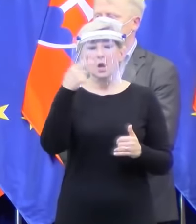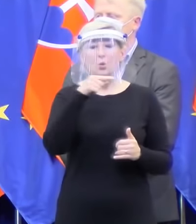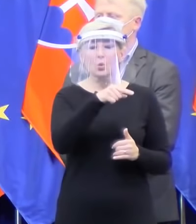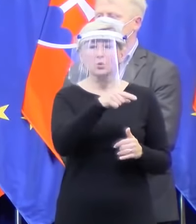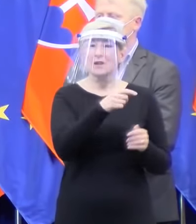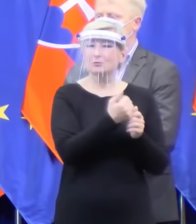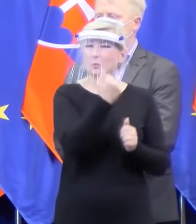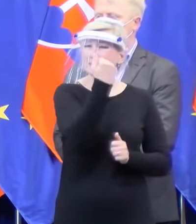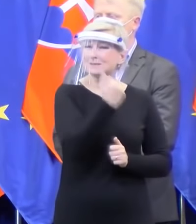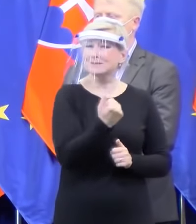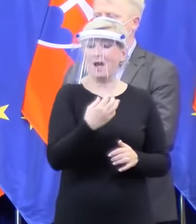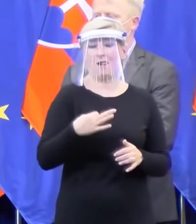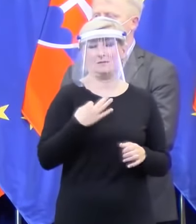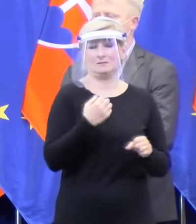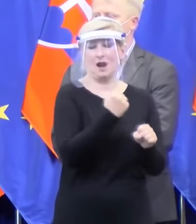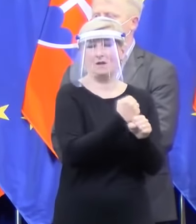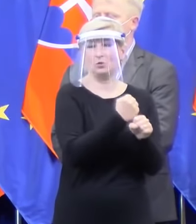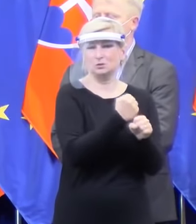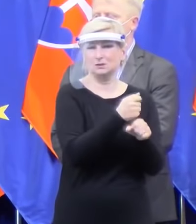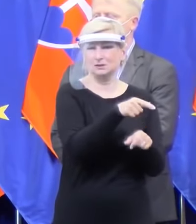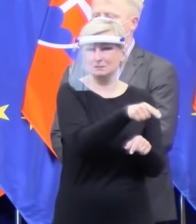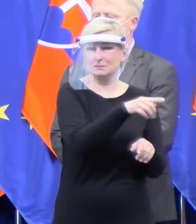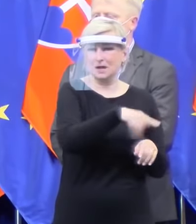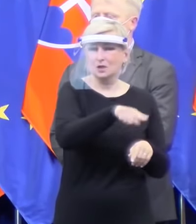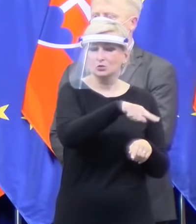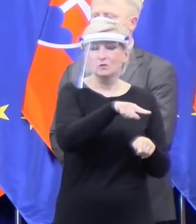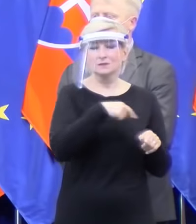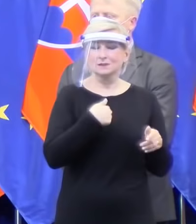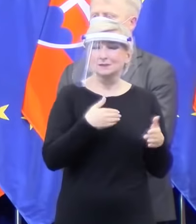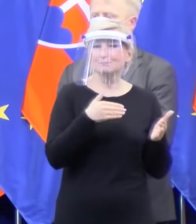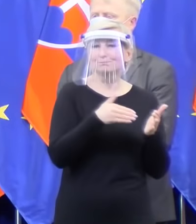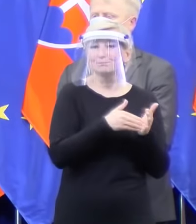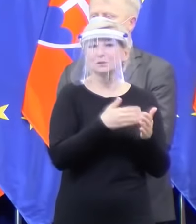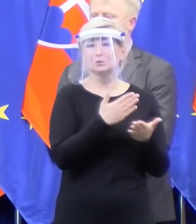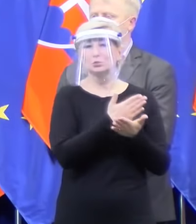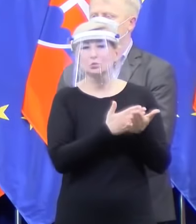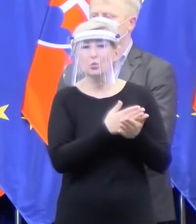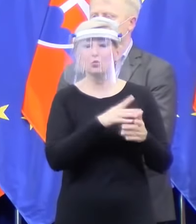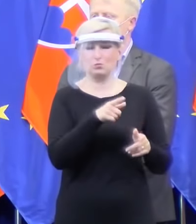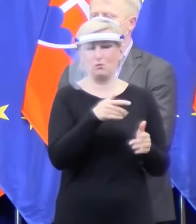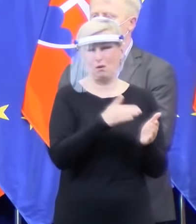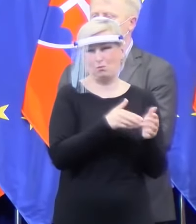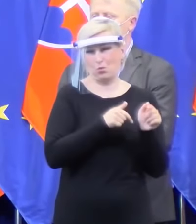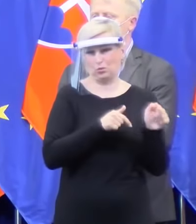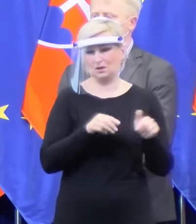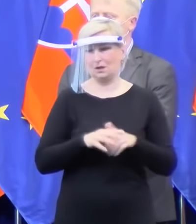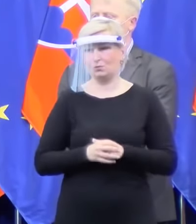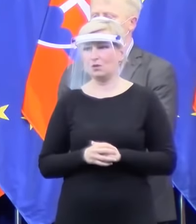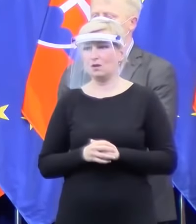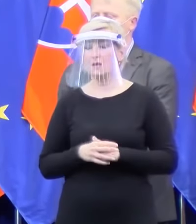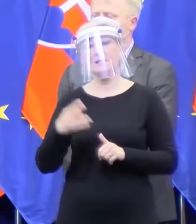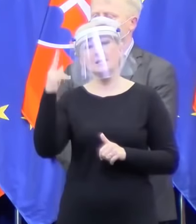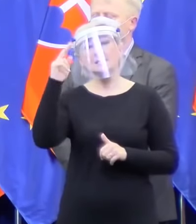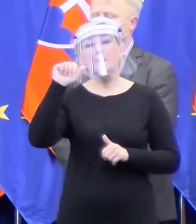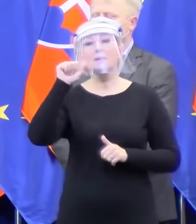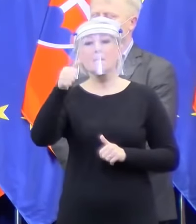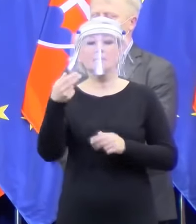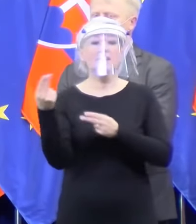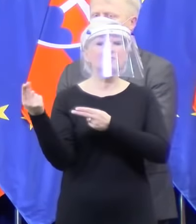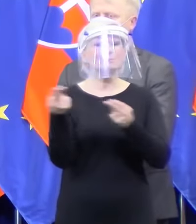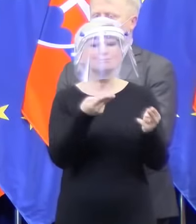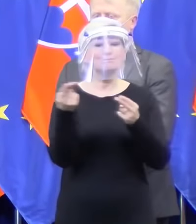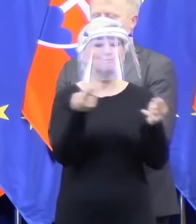línii potrebujú pre výkon tej služby, ktorú pre nás poskytujú. Čiže prioritne to bude zdravotníkom.